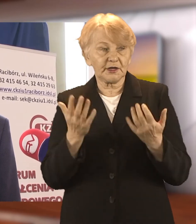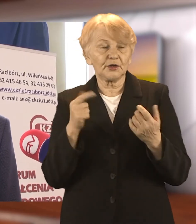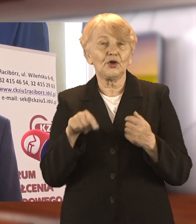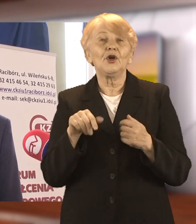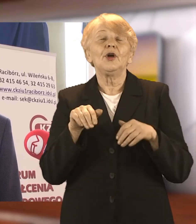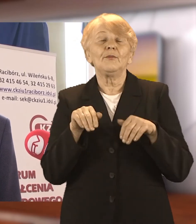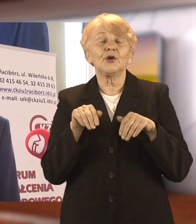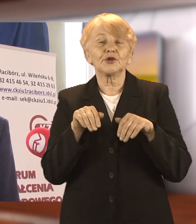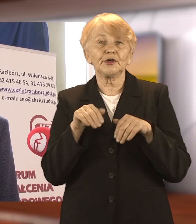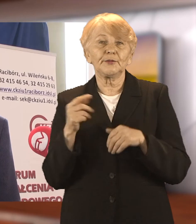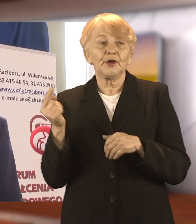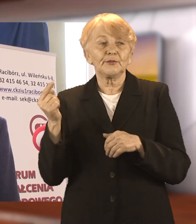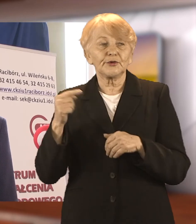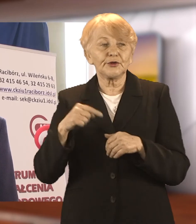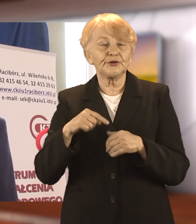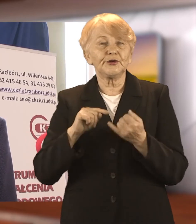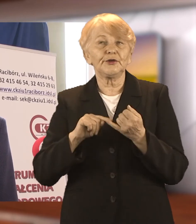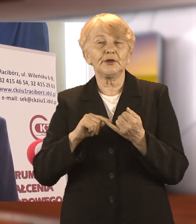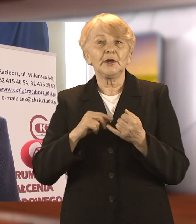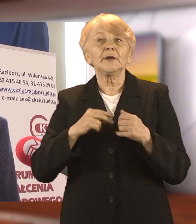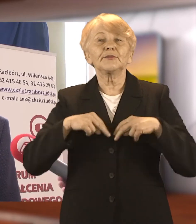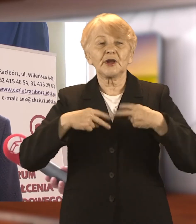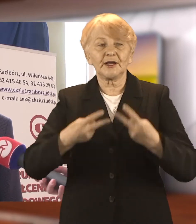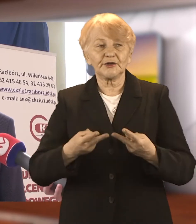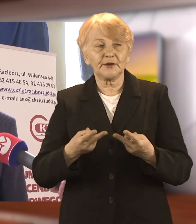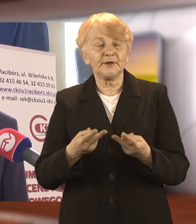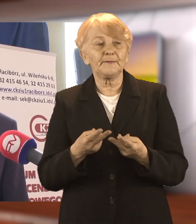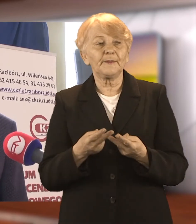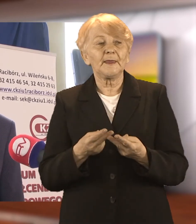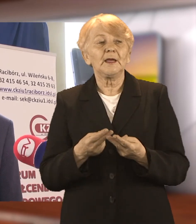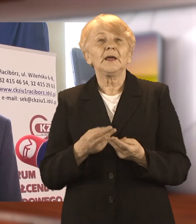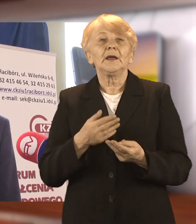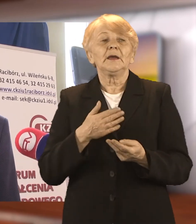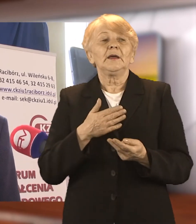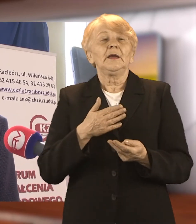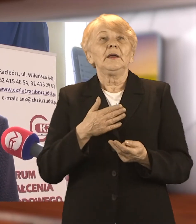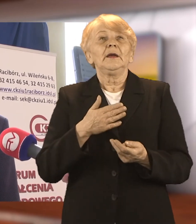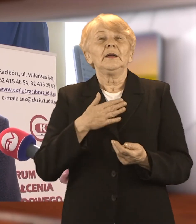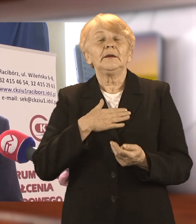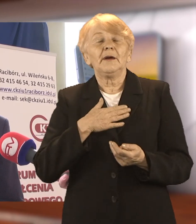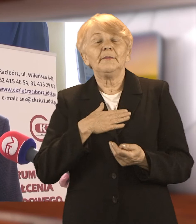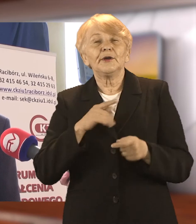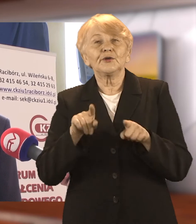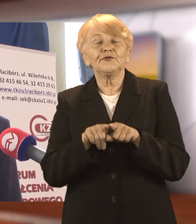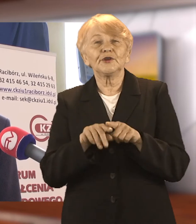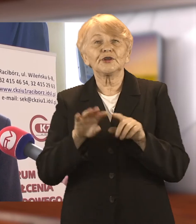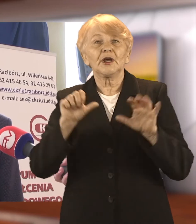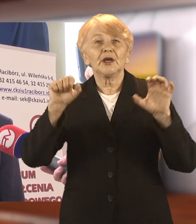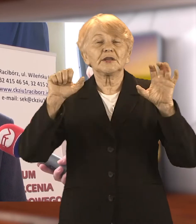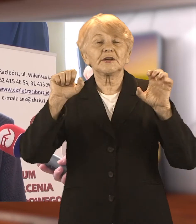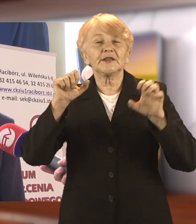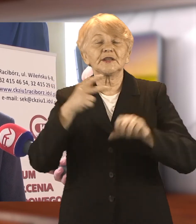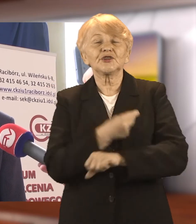tygodniu dodatkowo dojdzie, przynajmniej mamy wstępnie potwierdzone, 600 dawek Moderny. Od 24